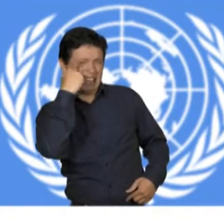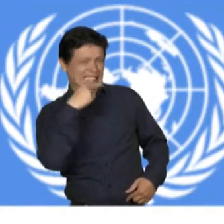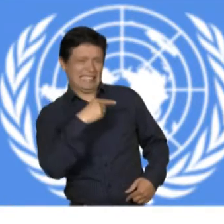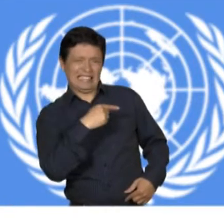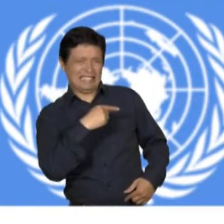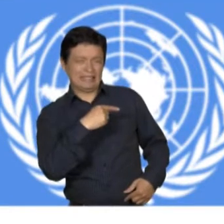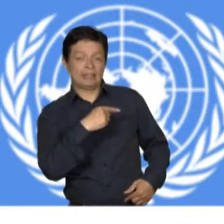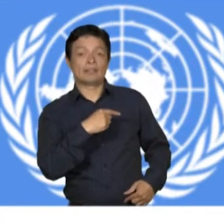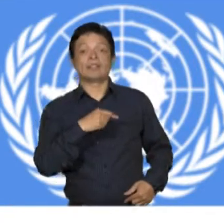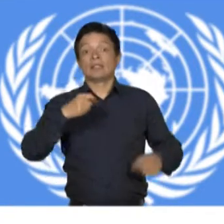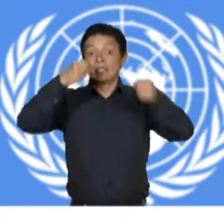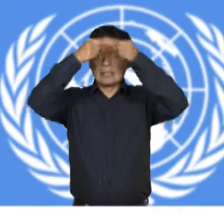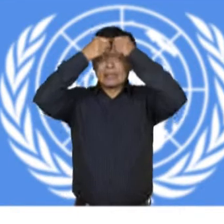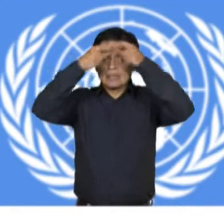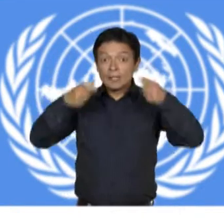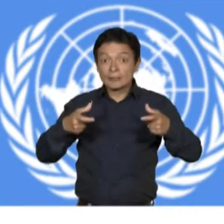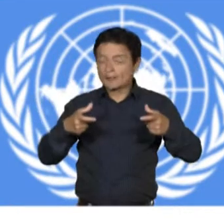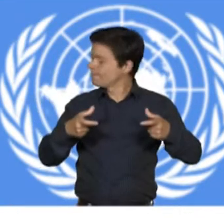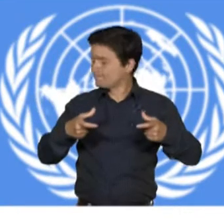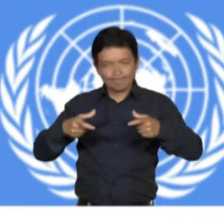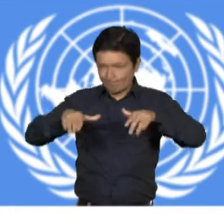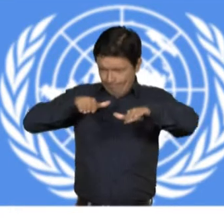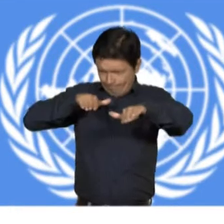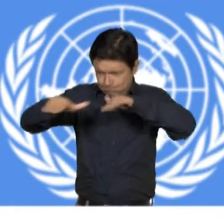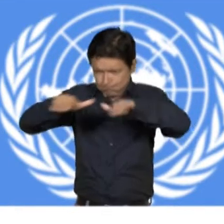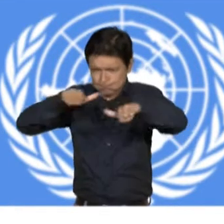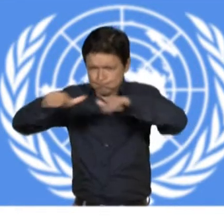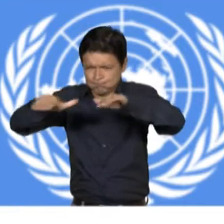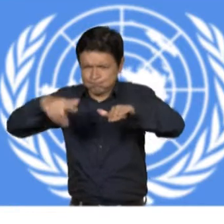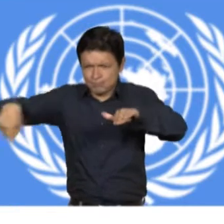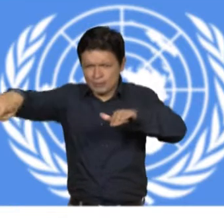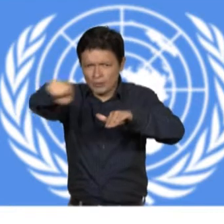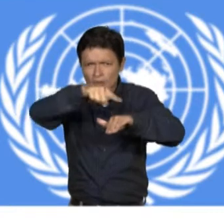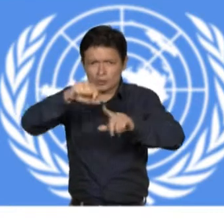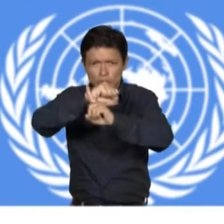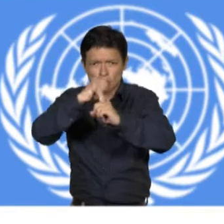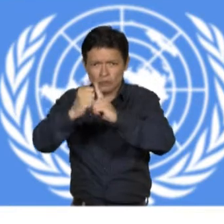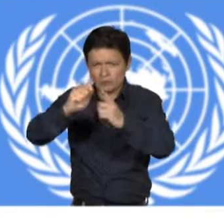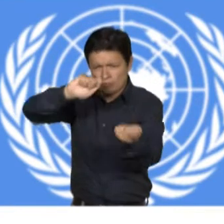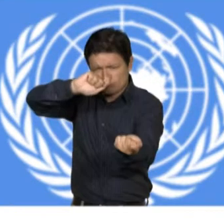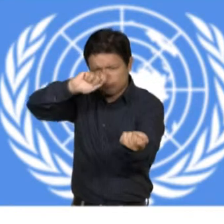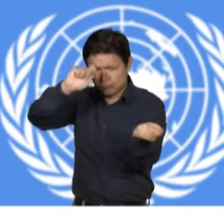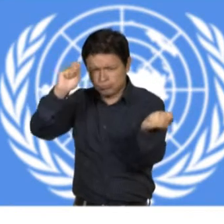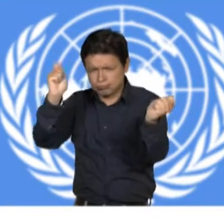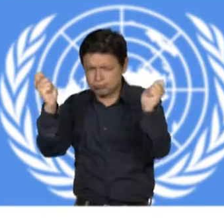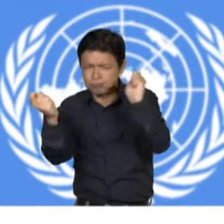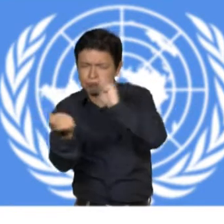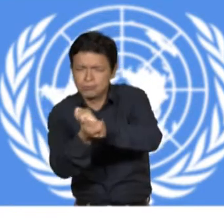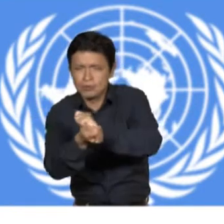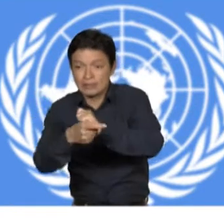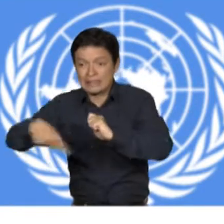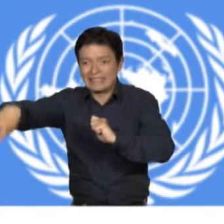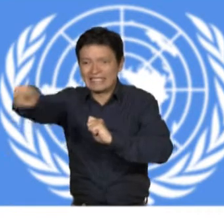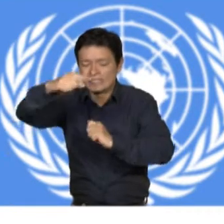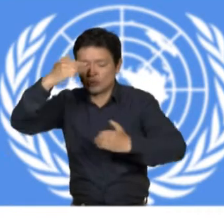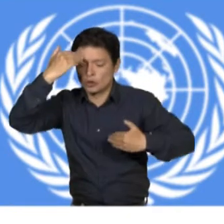Promover percepciones positivas y una mayor conciencia social respecto de las personas con discapacidad.